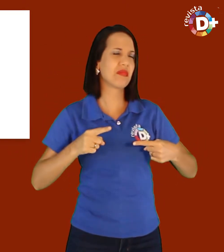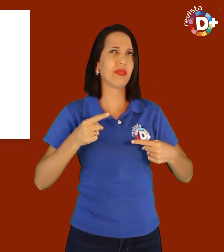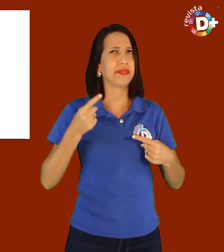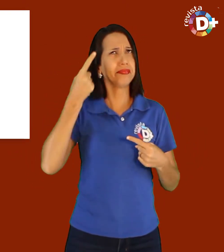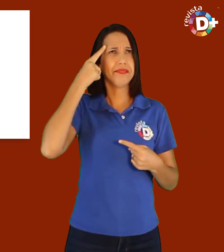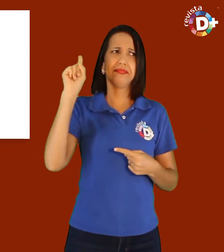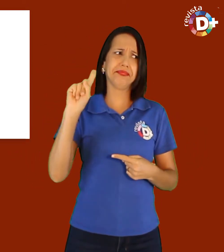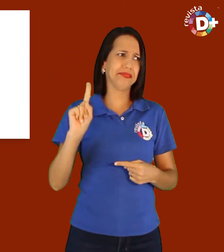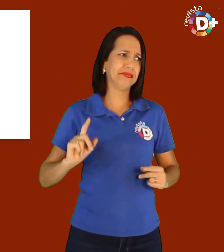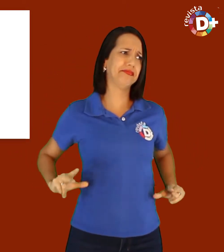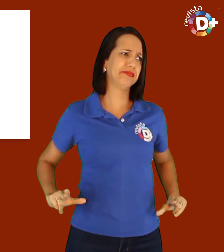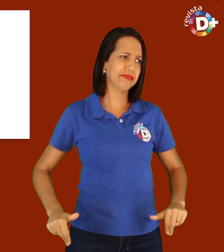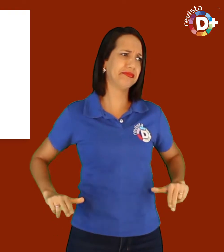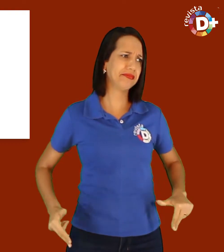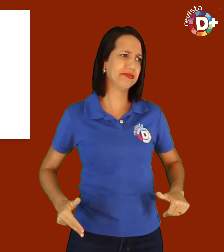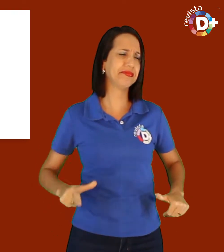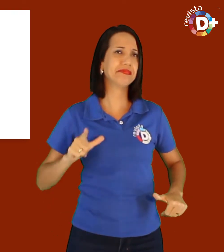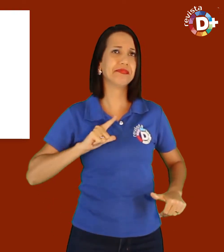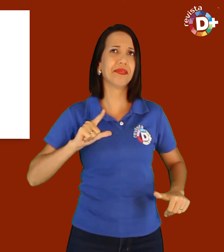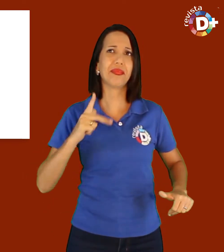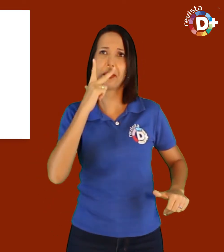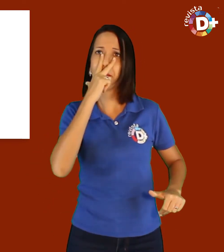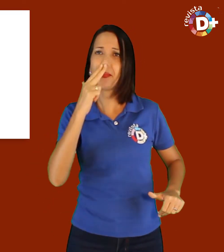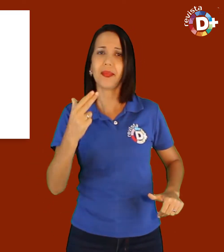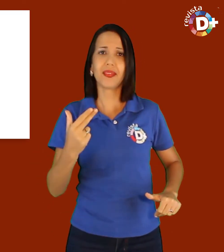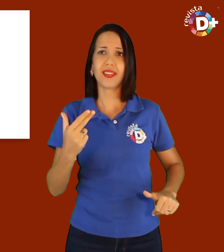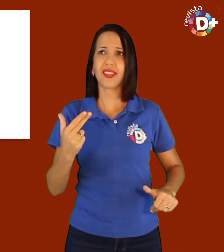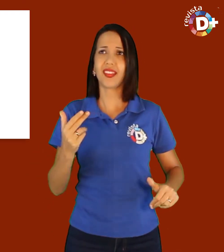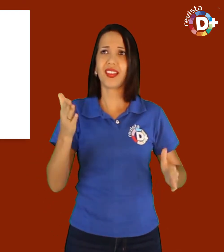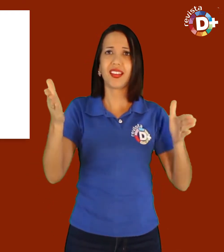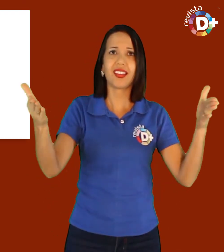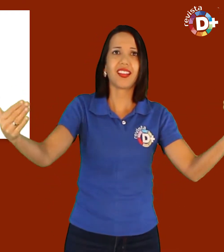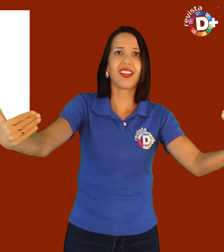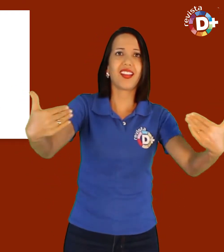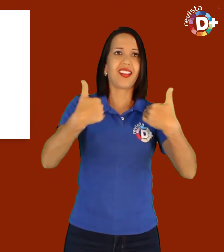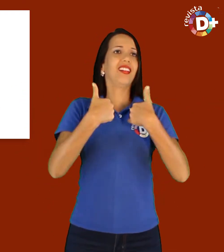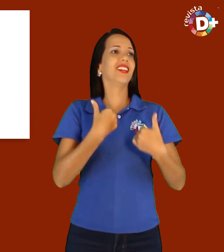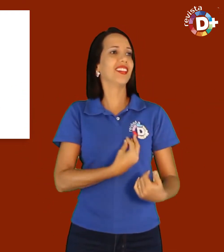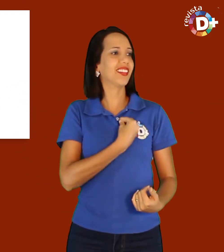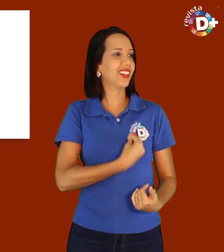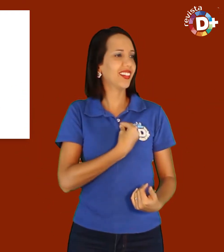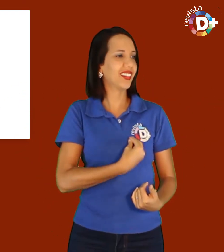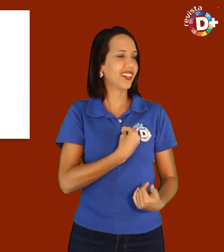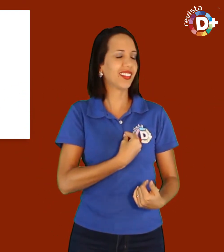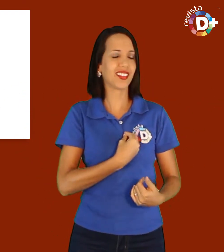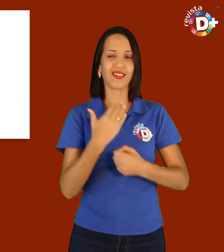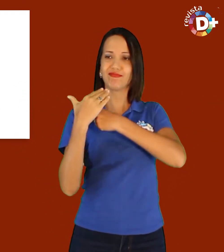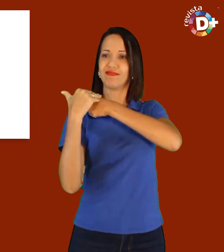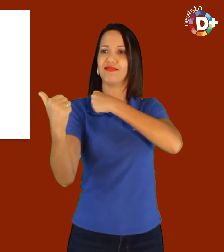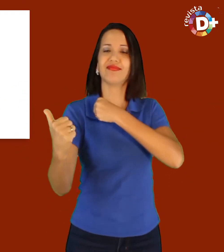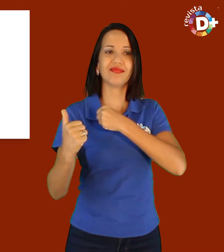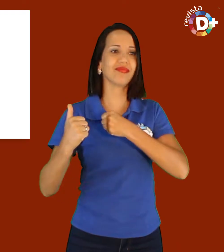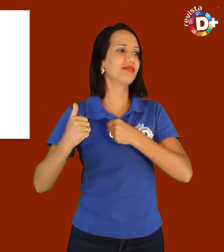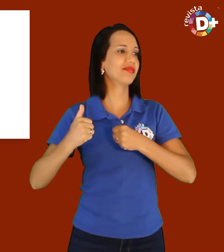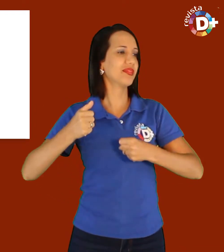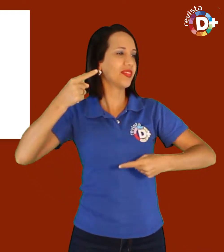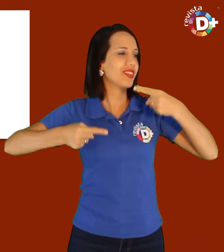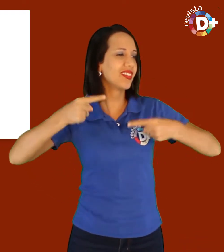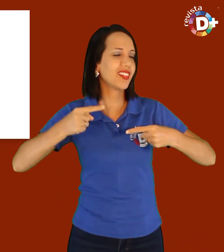menos na de paraplégica. Ambas as coisas cruzaram meu caminho. Ir para a política foi um chamado por uma